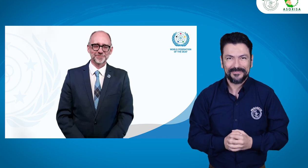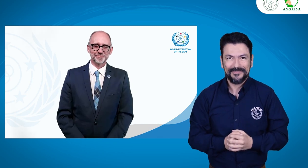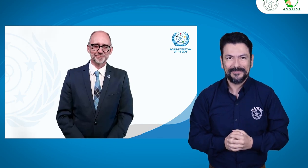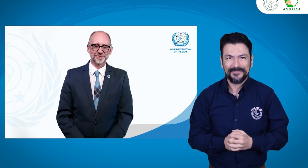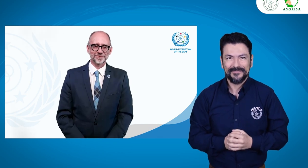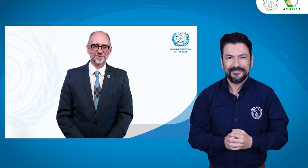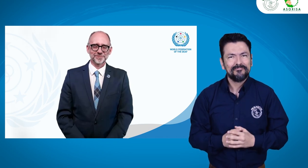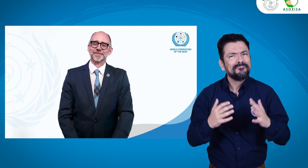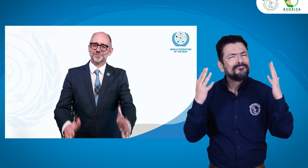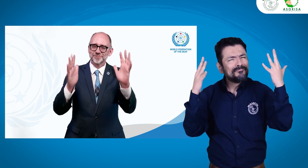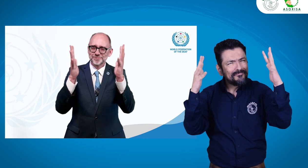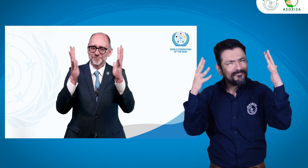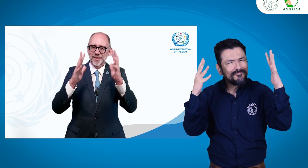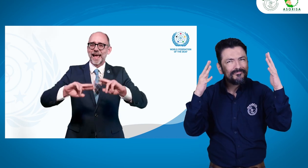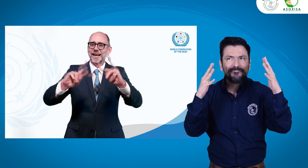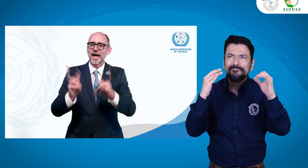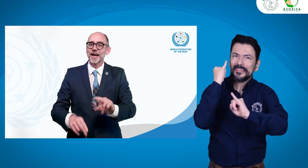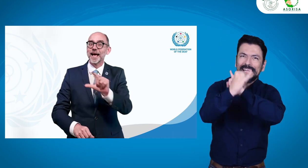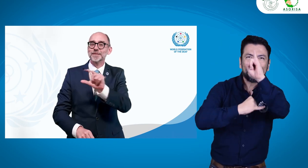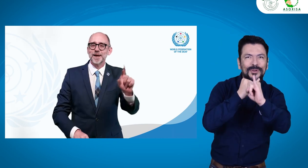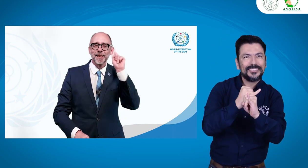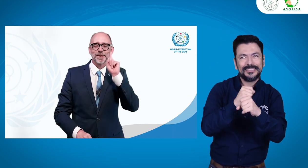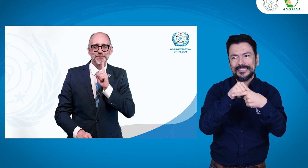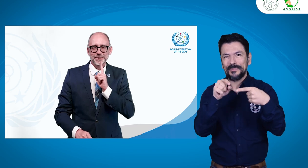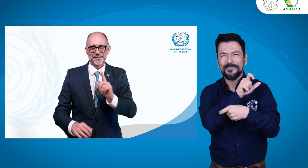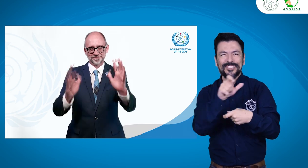estos objetivos. ¡Feliz Semana Internacional de la Persona Sorda!